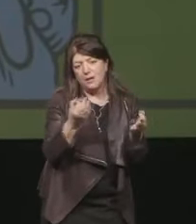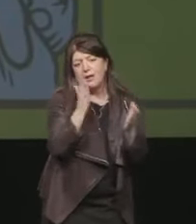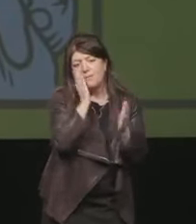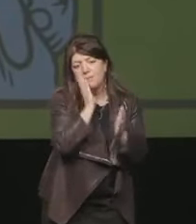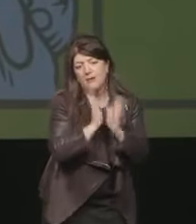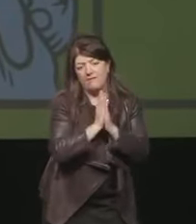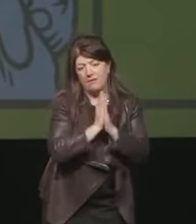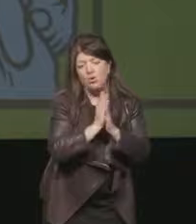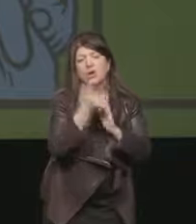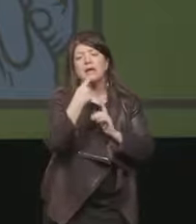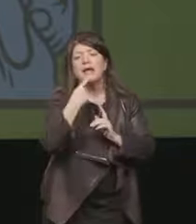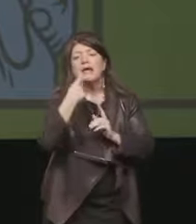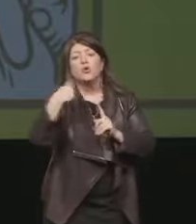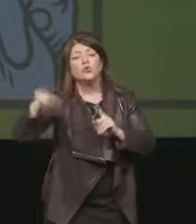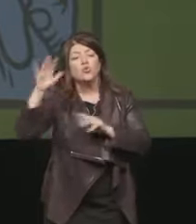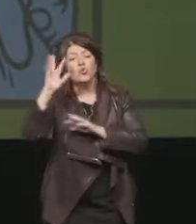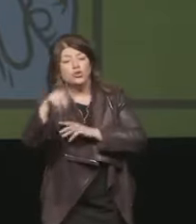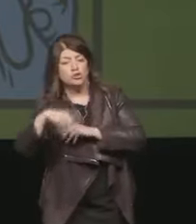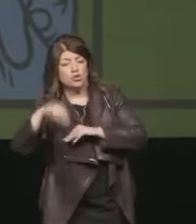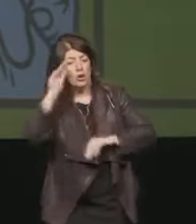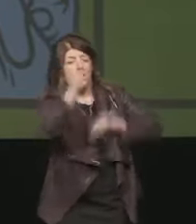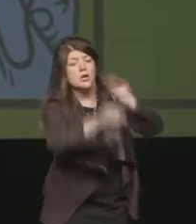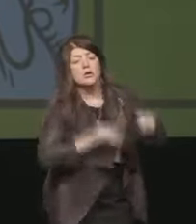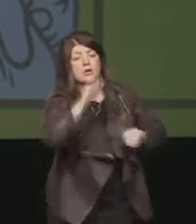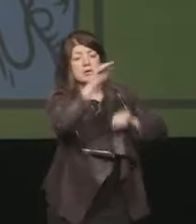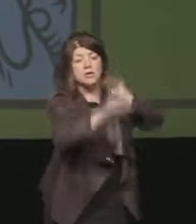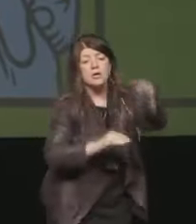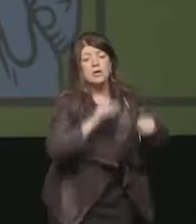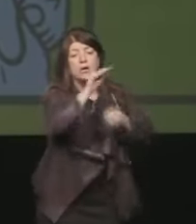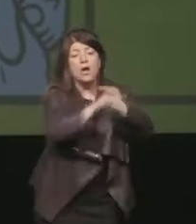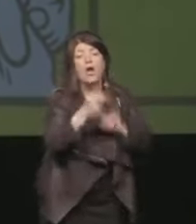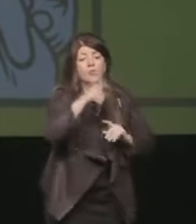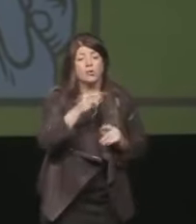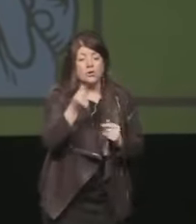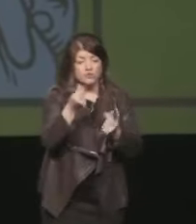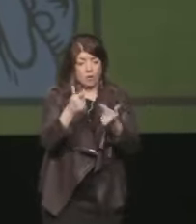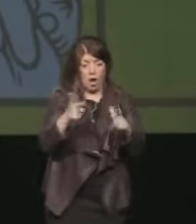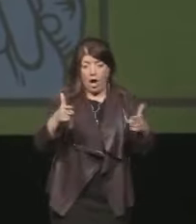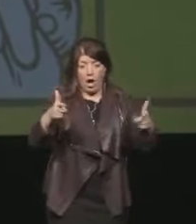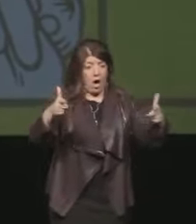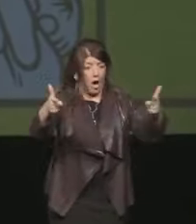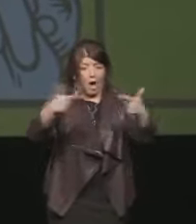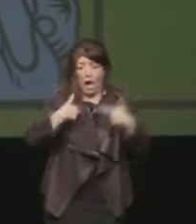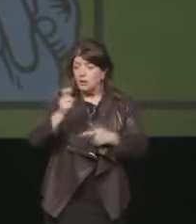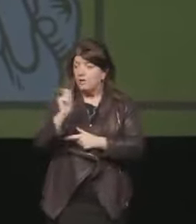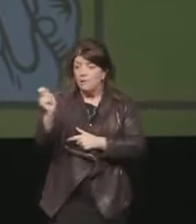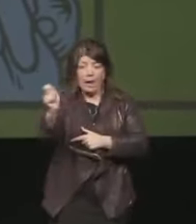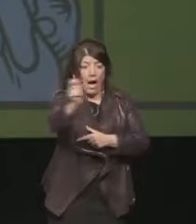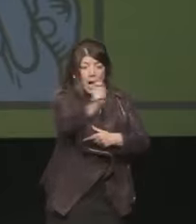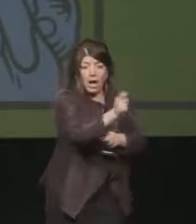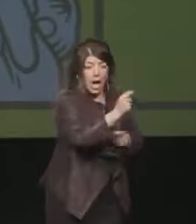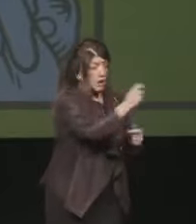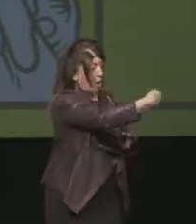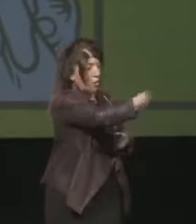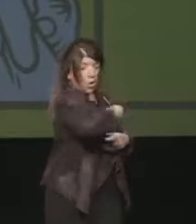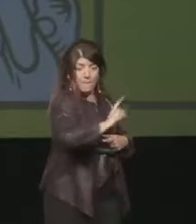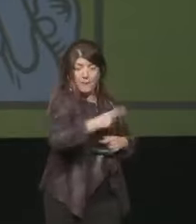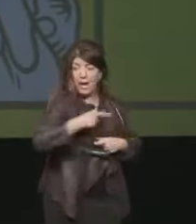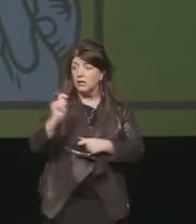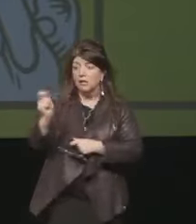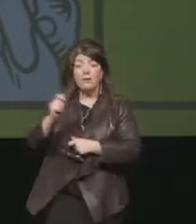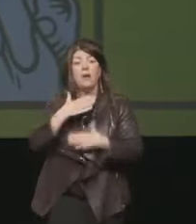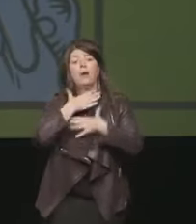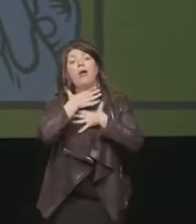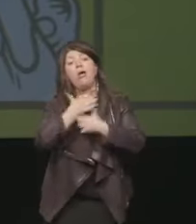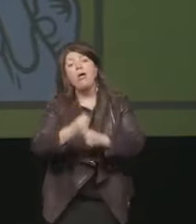costretto a inseguirvi quotidianamente, attagliato dall'ansia di non poter far fronte ai propri impegni. E voglio dire agli imprenditori e